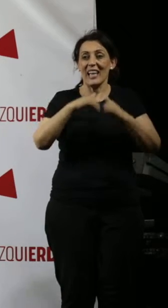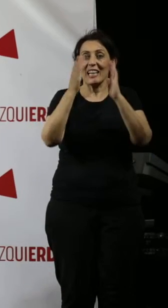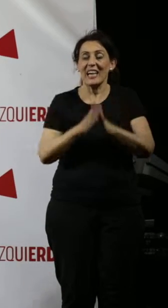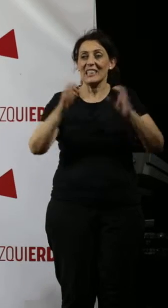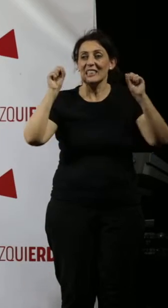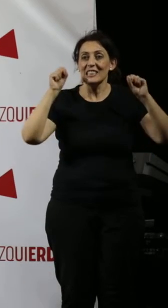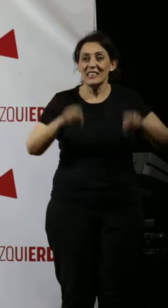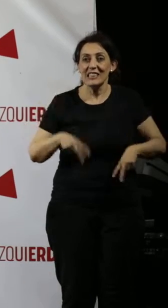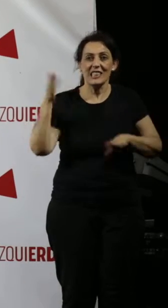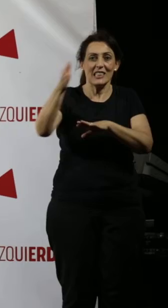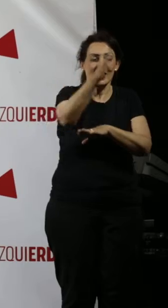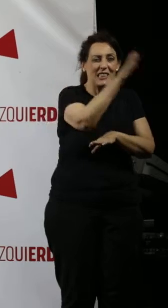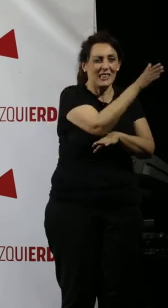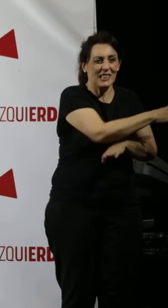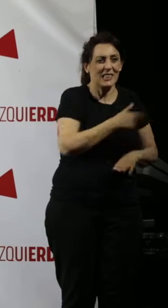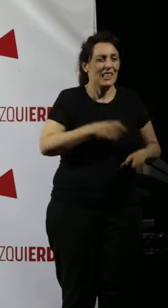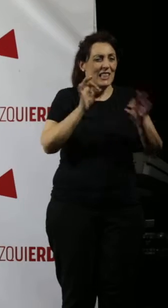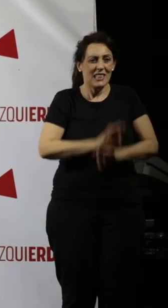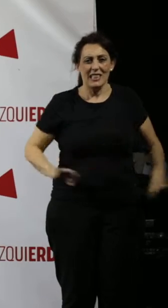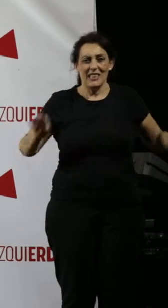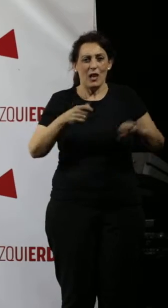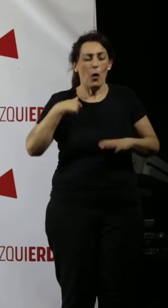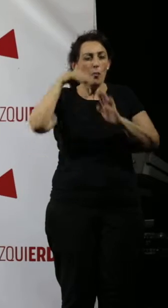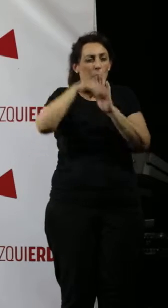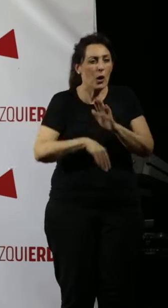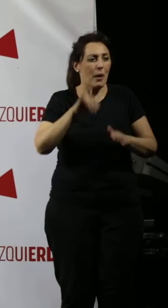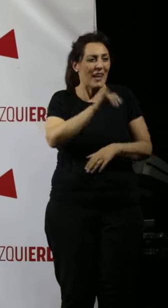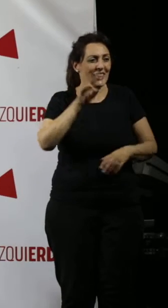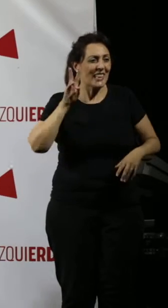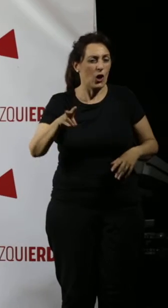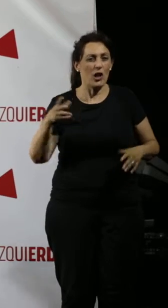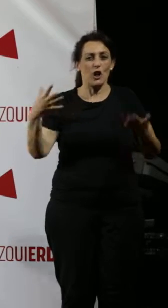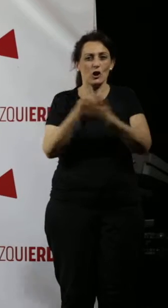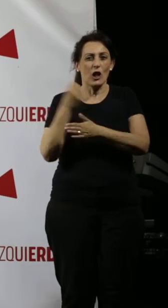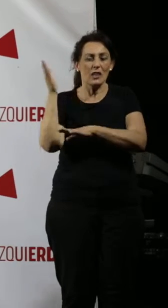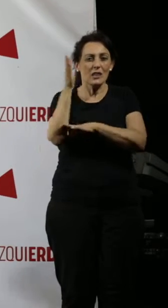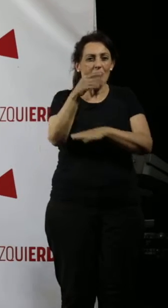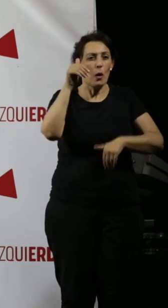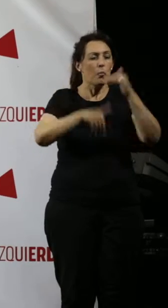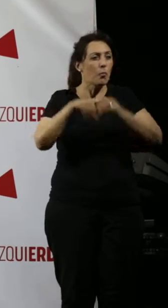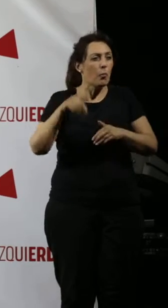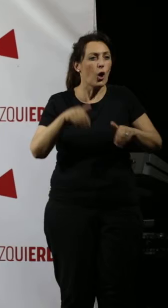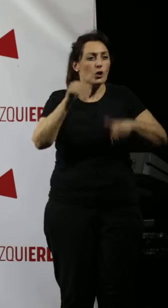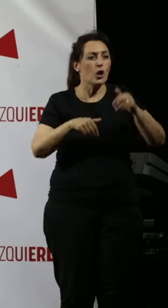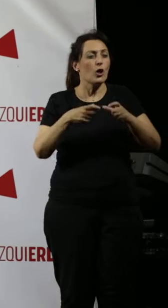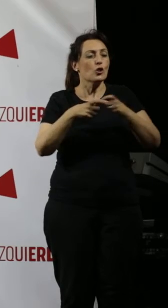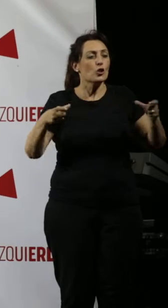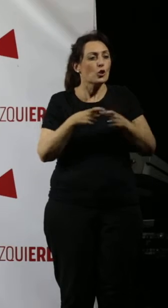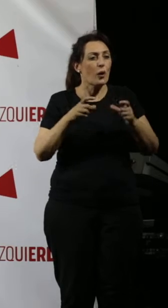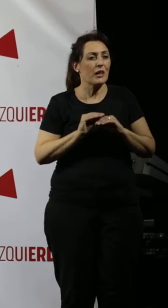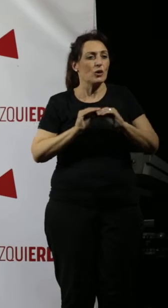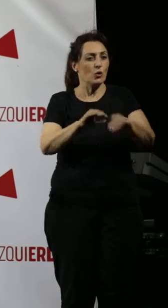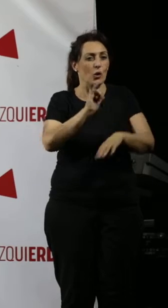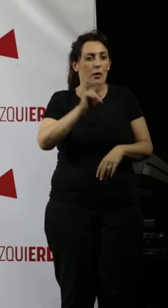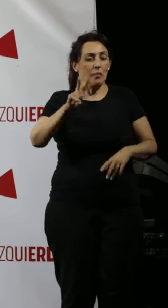casa sin peinar en Córdoba, una casa sin el programa de Izquierda Unida, una casa sin el voto y el sobre de Izquierda Unida